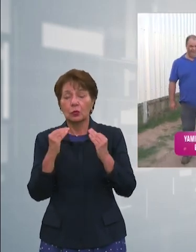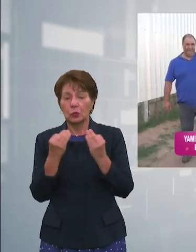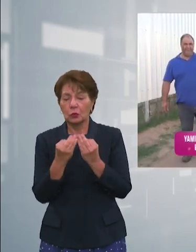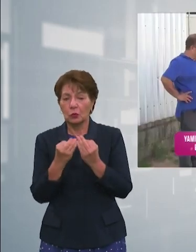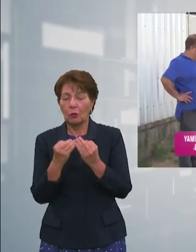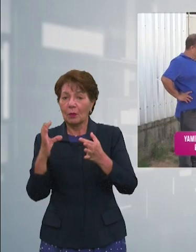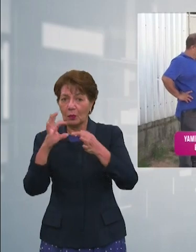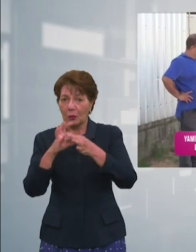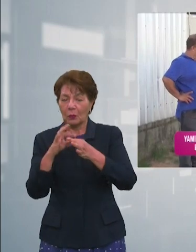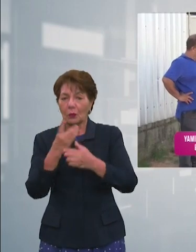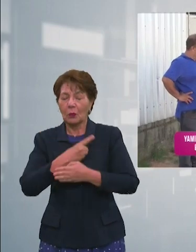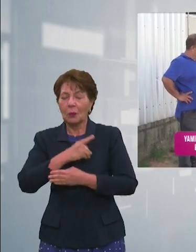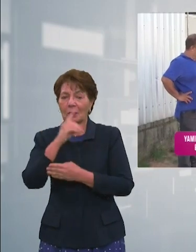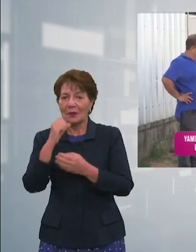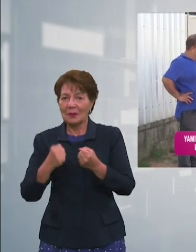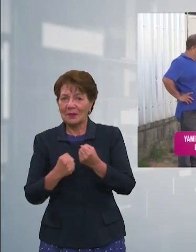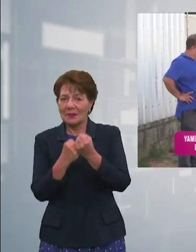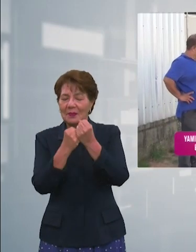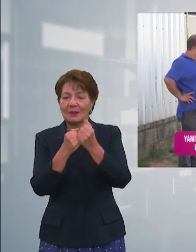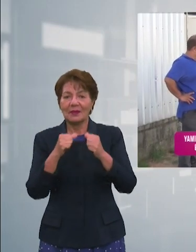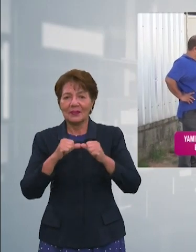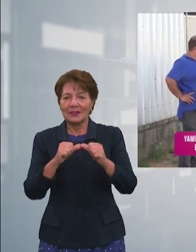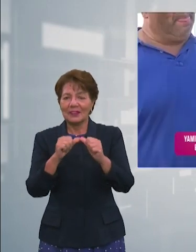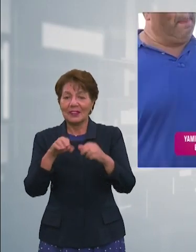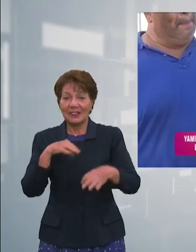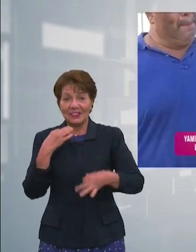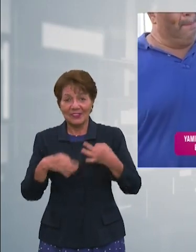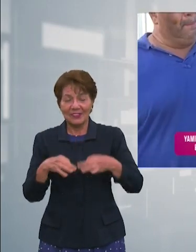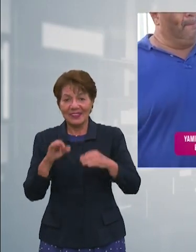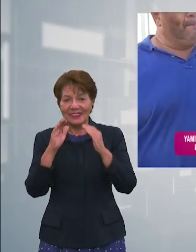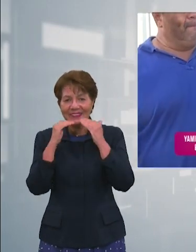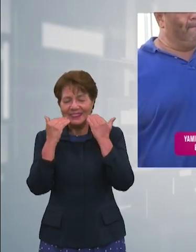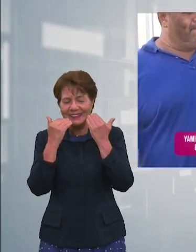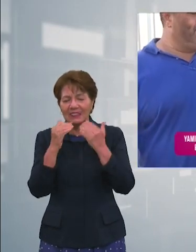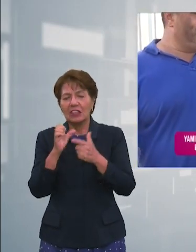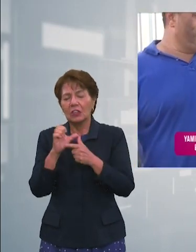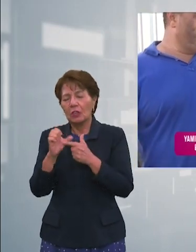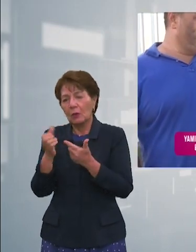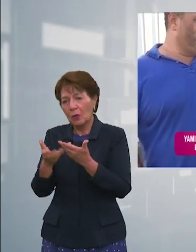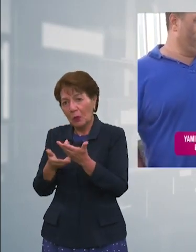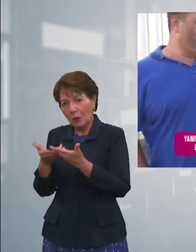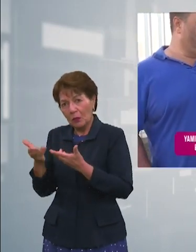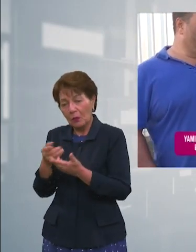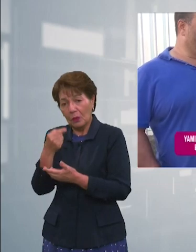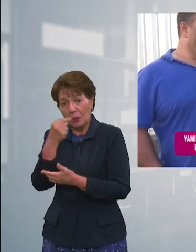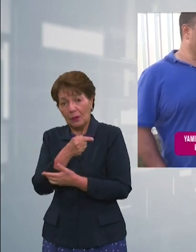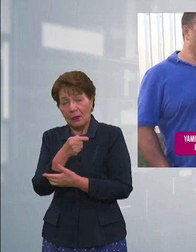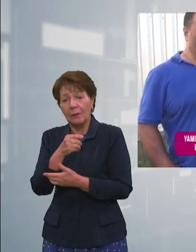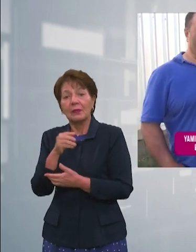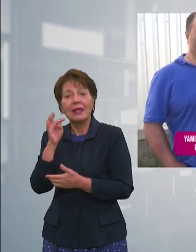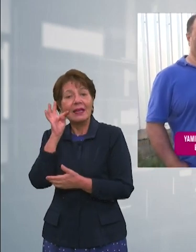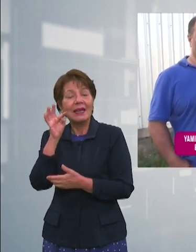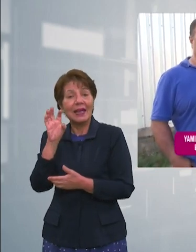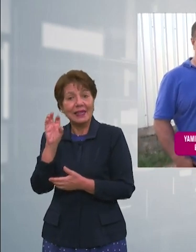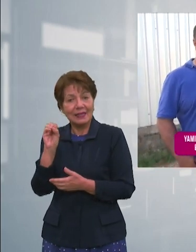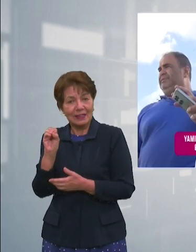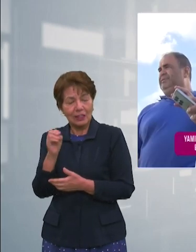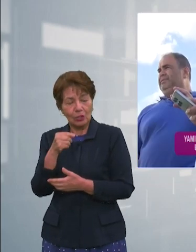poder seguir sonriendo, por lo que dialogamos con don David Valle, tío de esta mujer valiente. Él